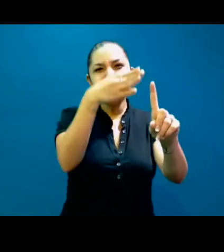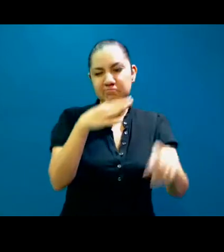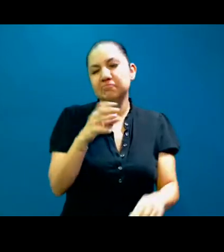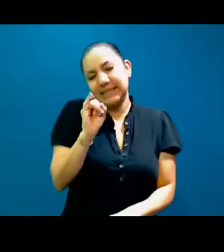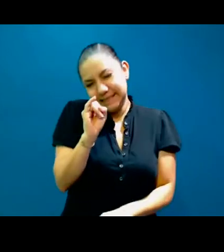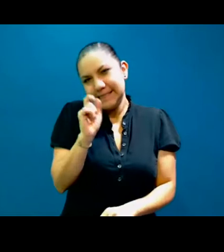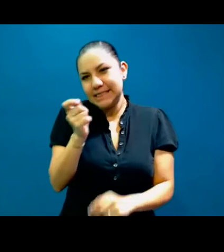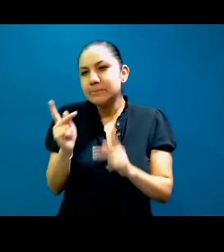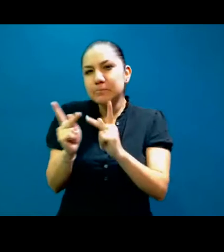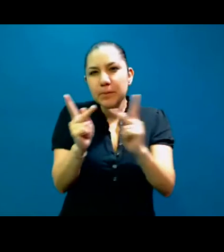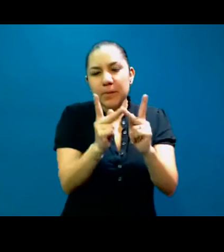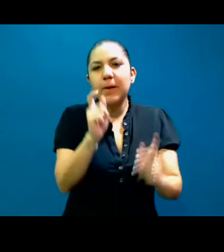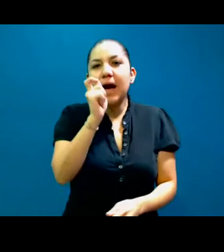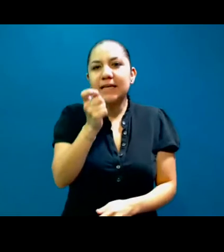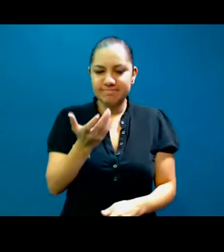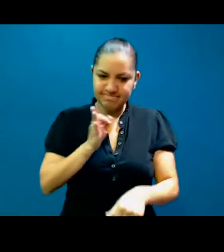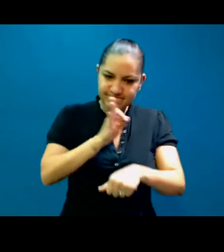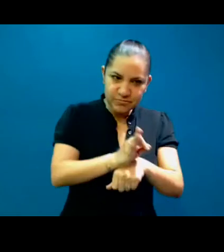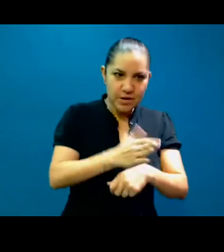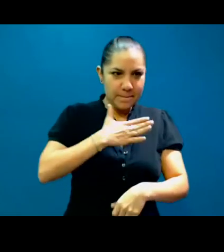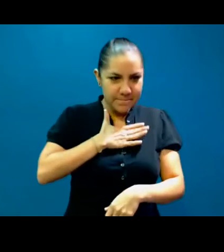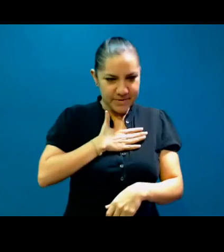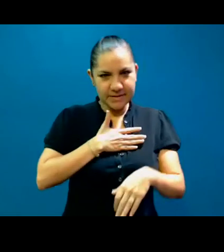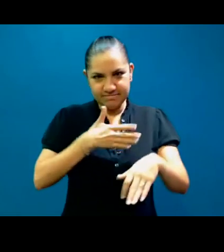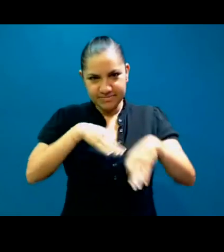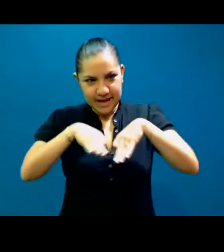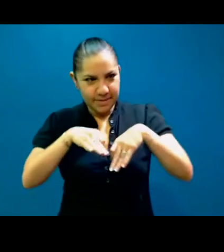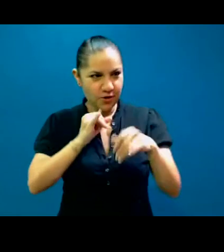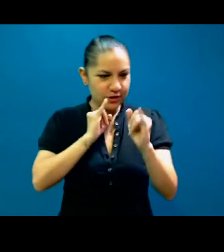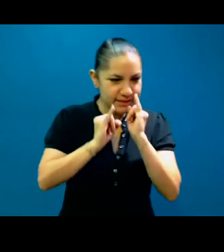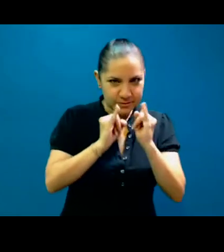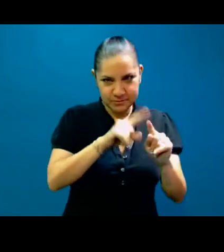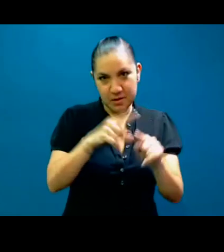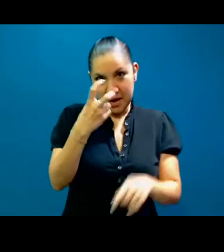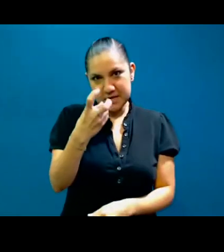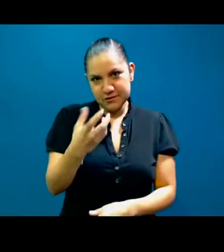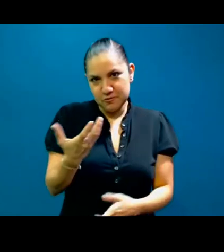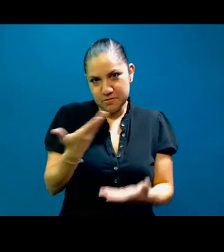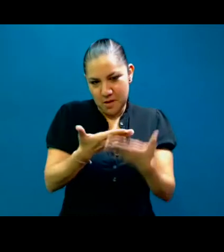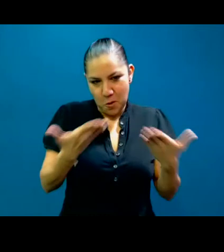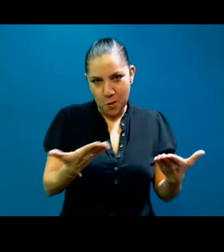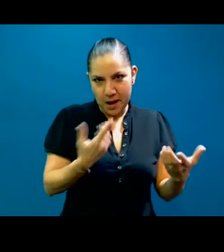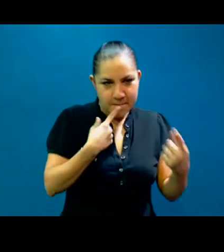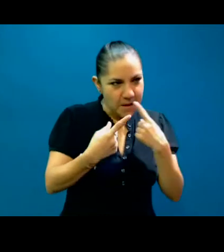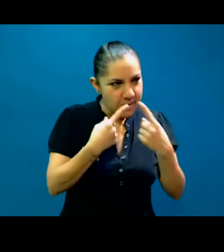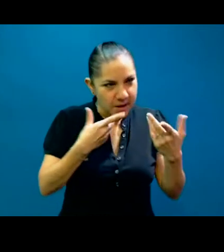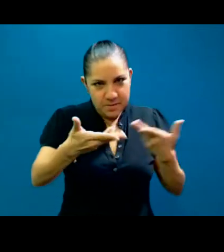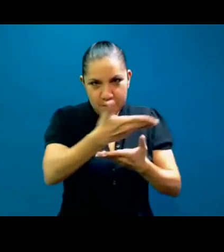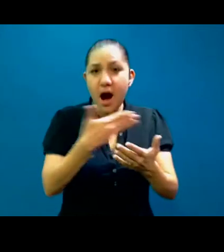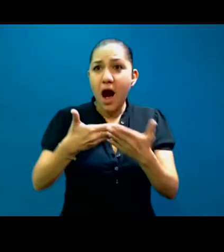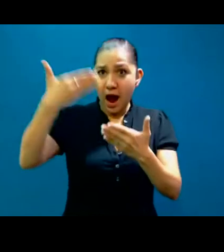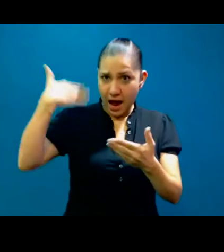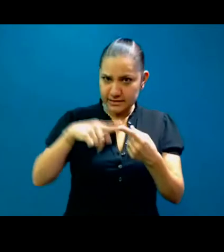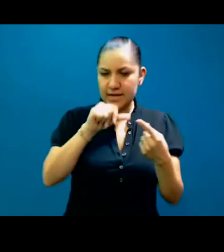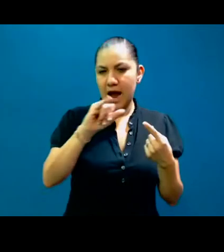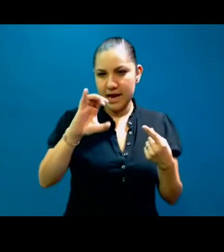de intérpretes, siempre prestamos un poquito más de atención a eso. Hasta el momento hemos contado con la partición de la AIIC, de la OMT,